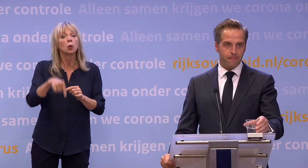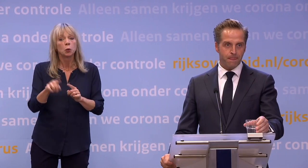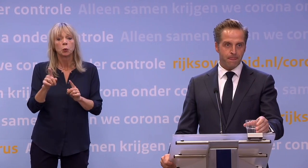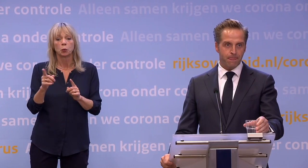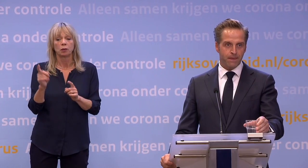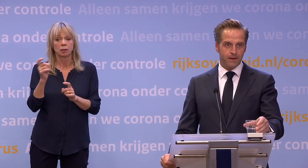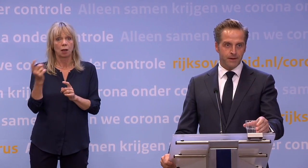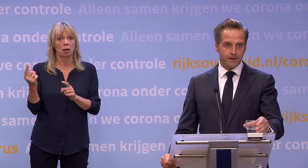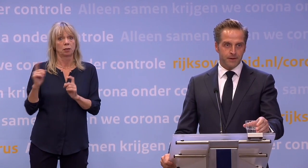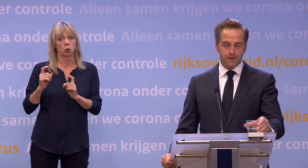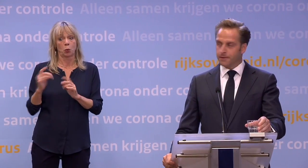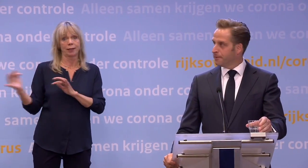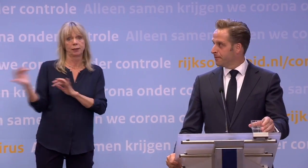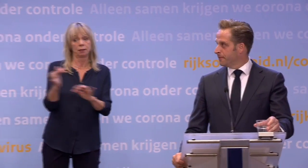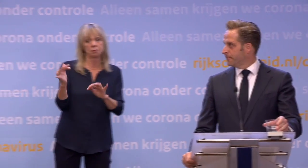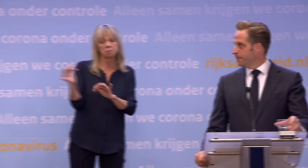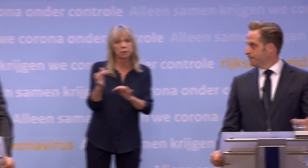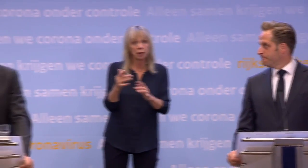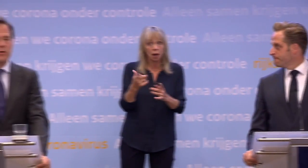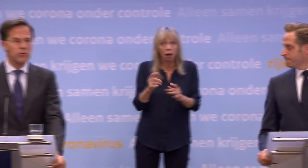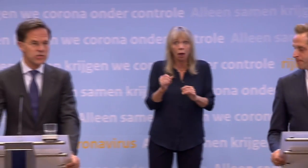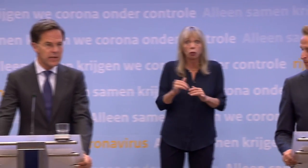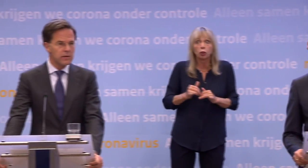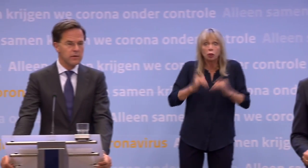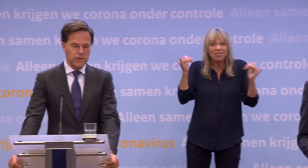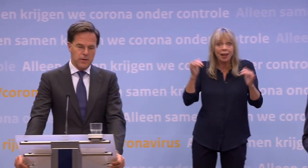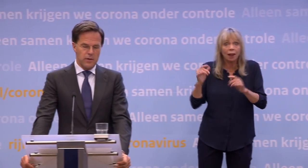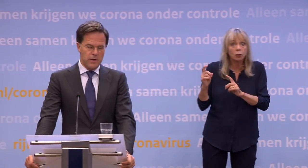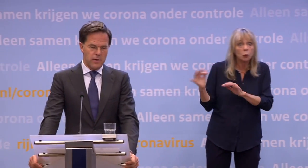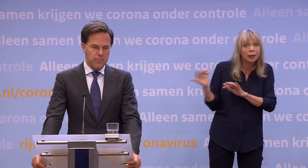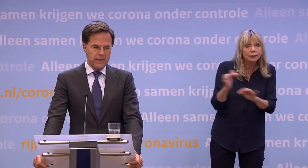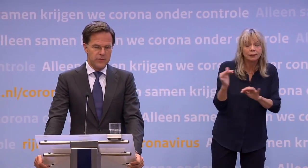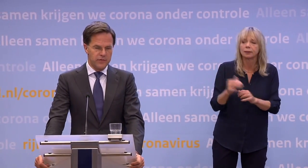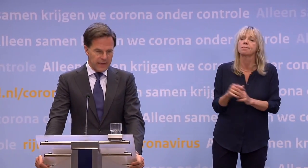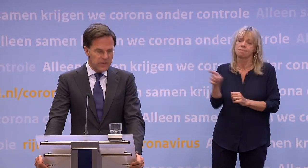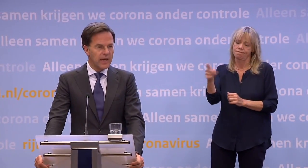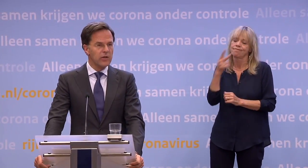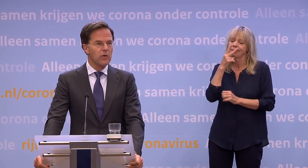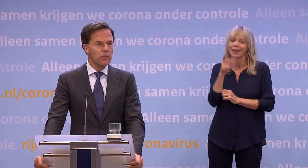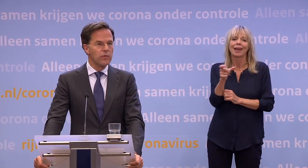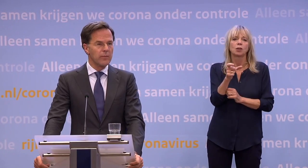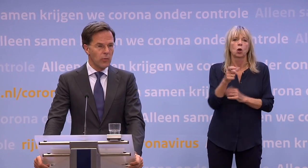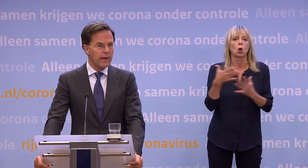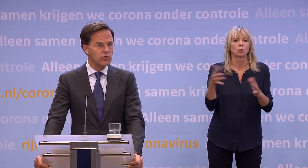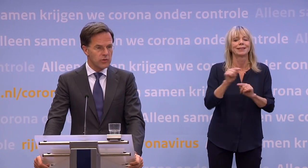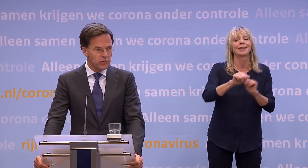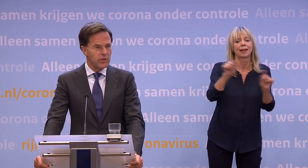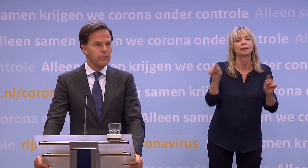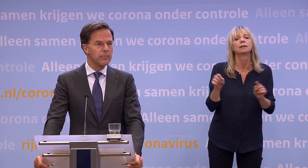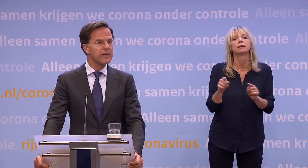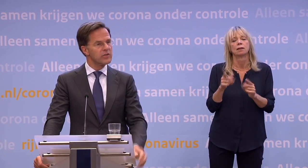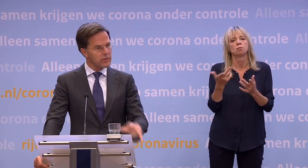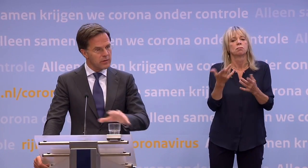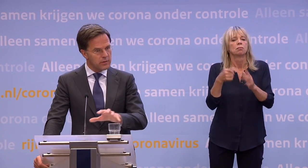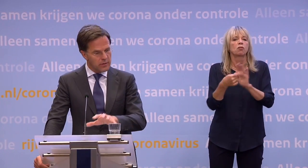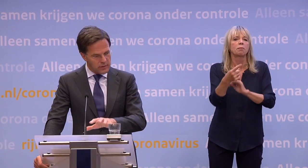toeristen? Wordt dat gemonitord? Hoeveel... Nou, er wordt wel gekeken in grote steden met de veiligheidsregio... ...hoe we daarmee omgaan, zoals in Amsterdam.